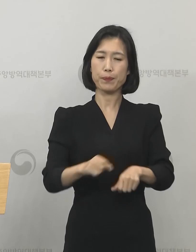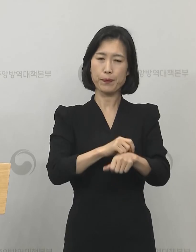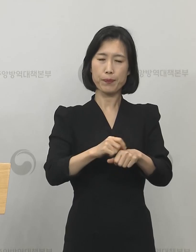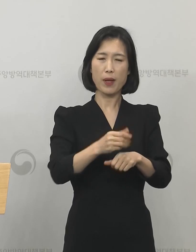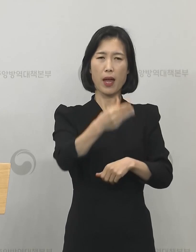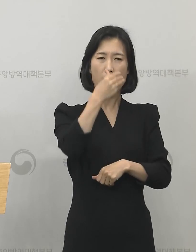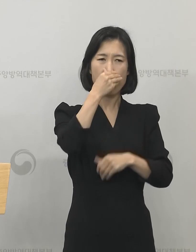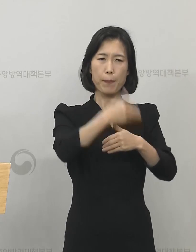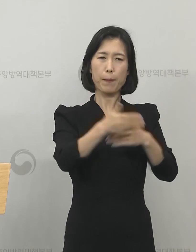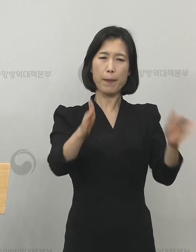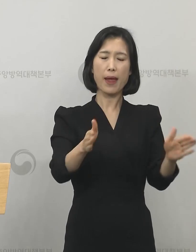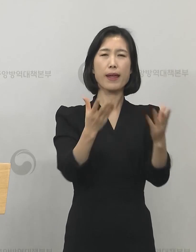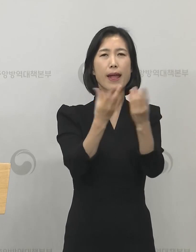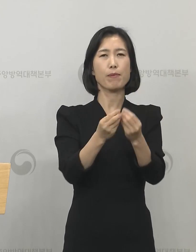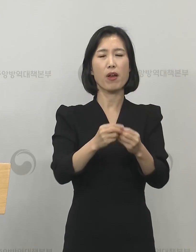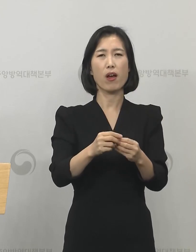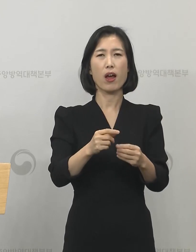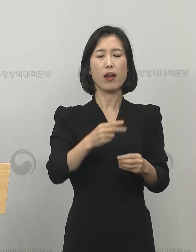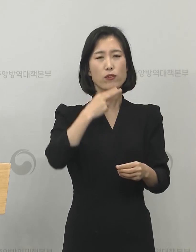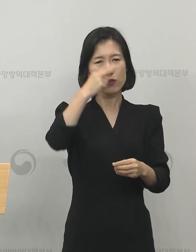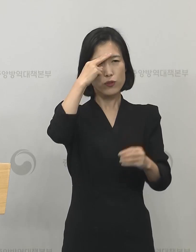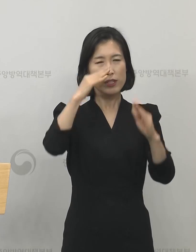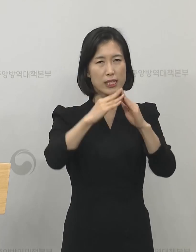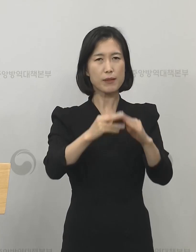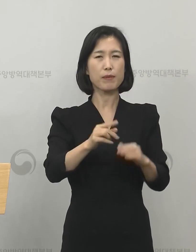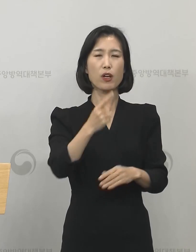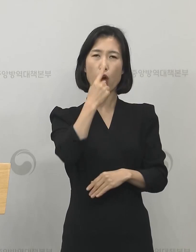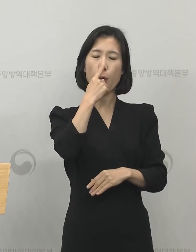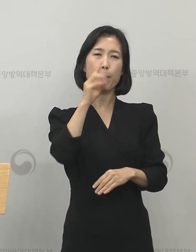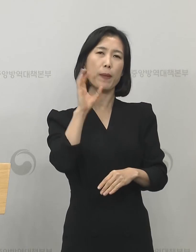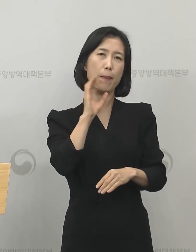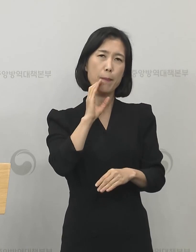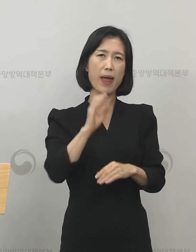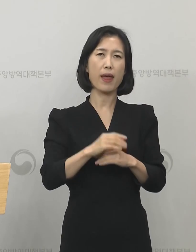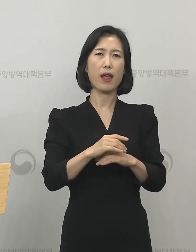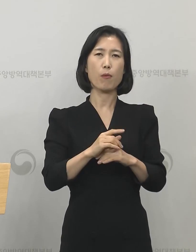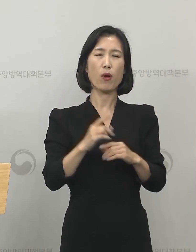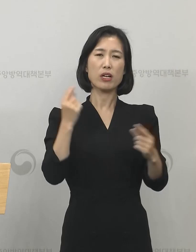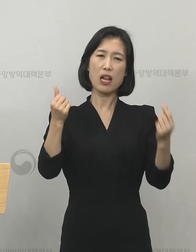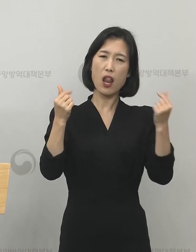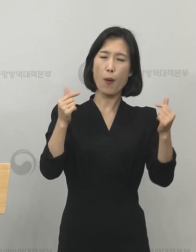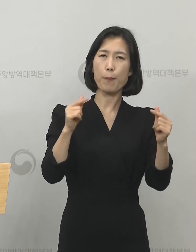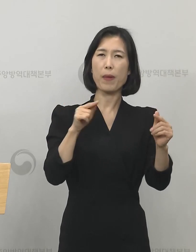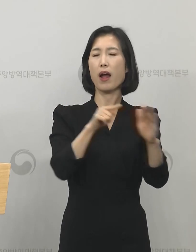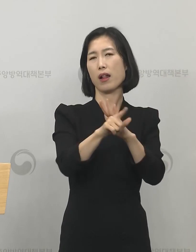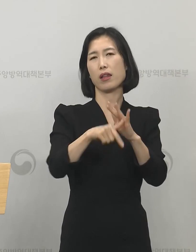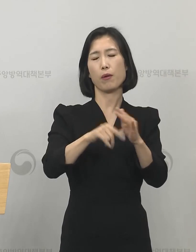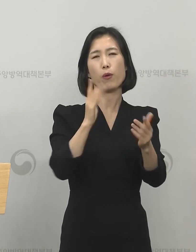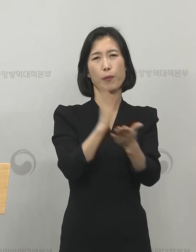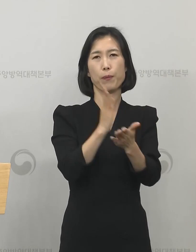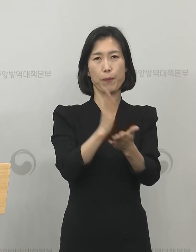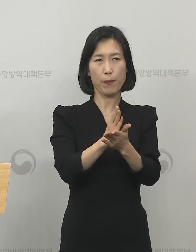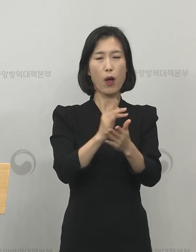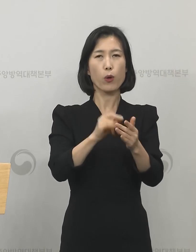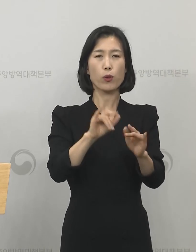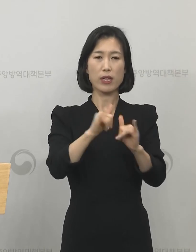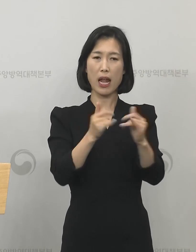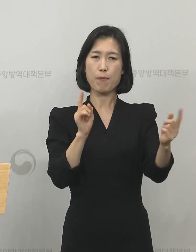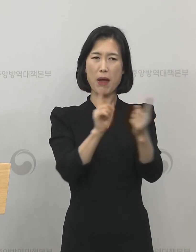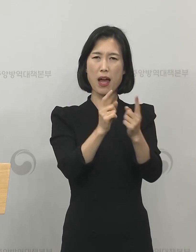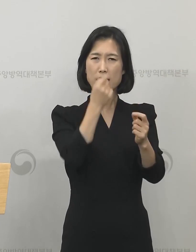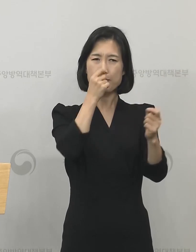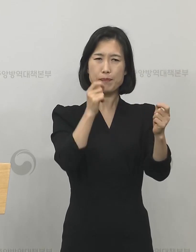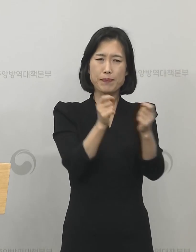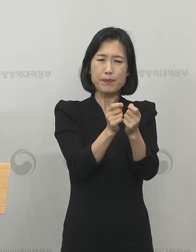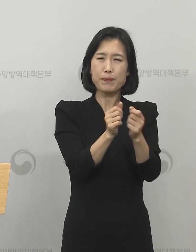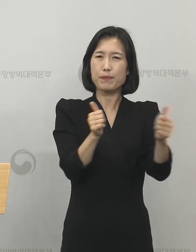환경인 유흥주점, 클럽, 카페 등의 밀폐된 공간을 피하고 밀접한 접촉을 하는 등의 모임을